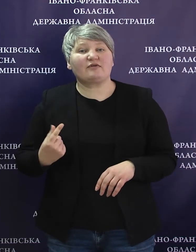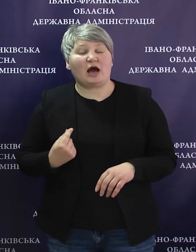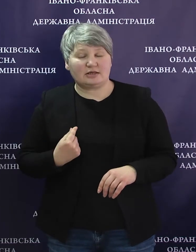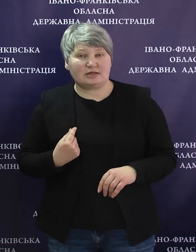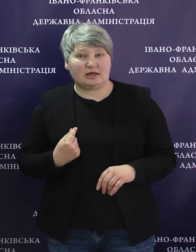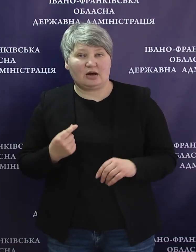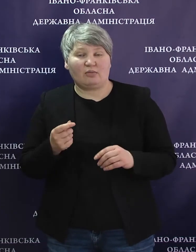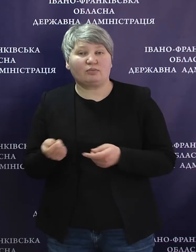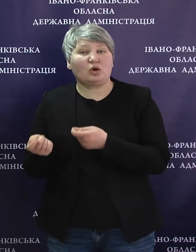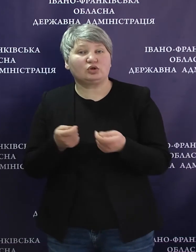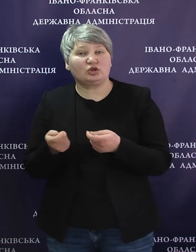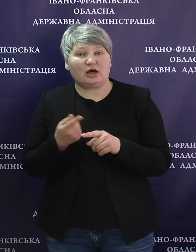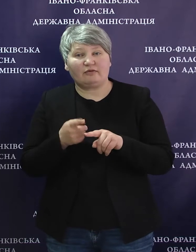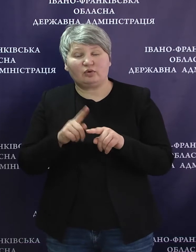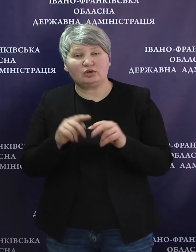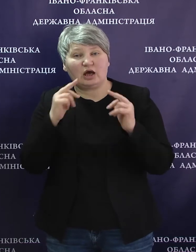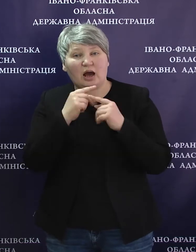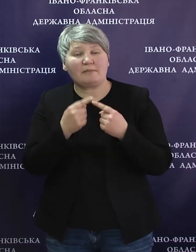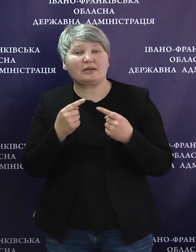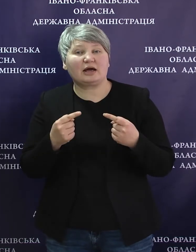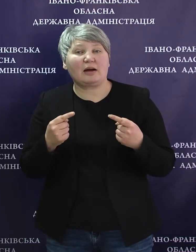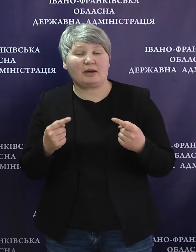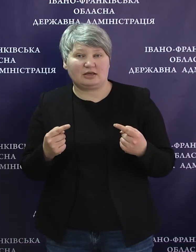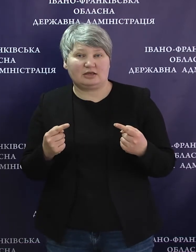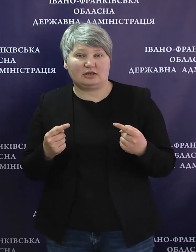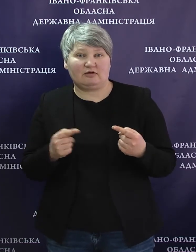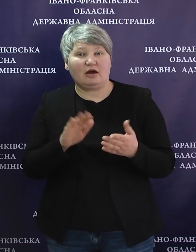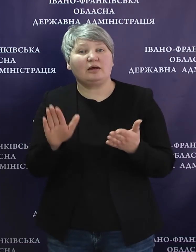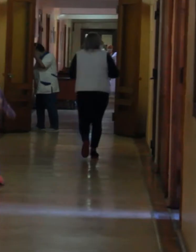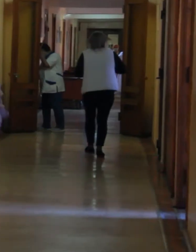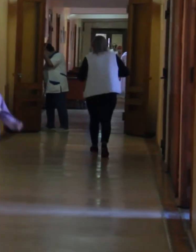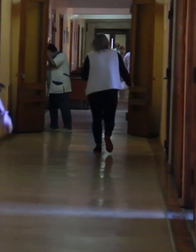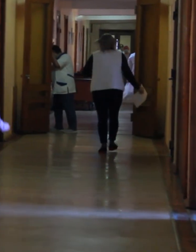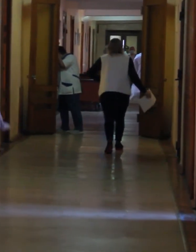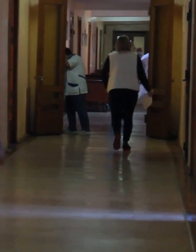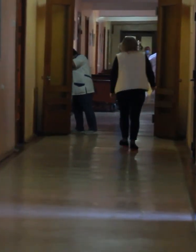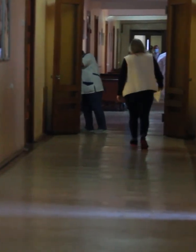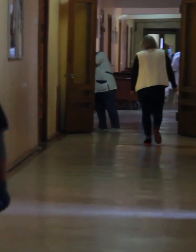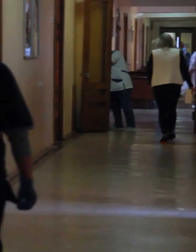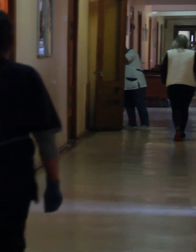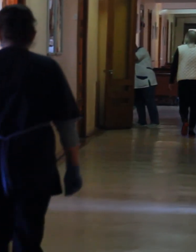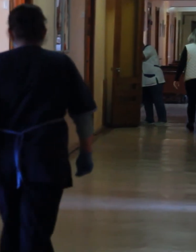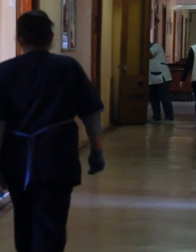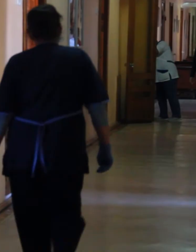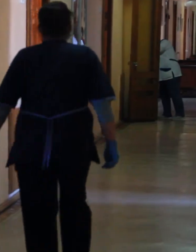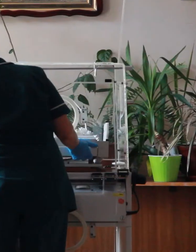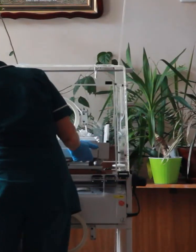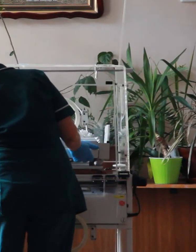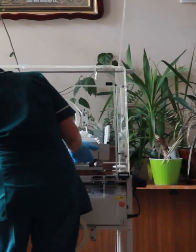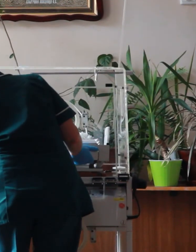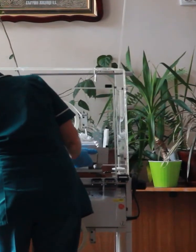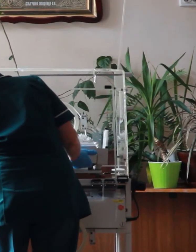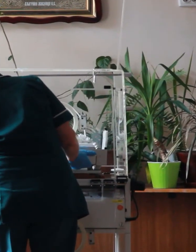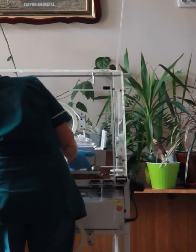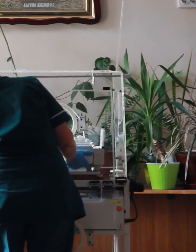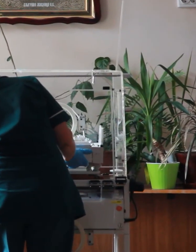доставку цих медикаментів на безоплатній основі. Також залишається питання щодо лікування